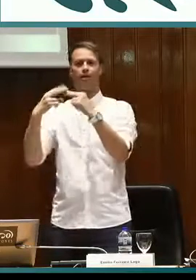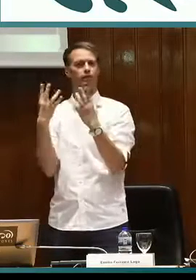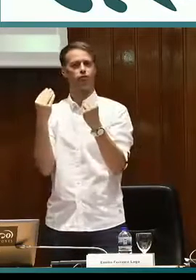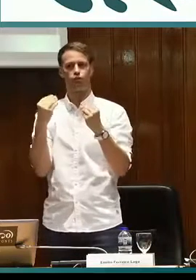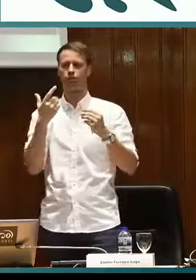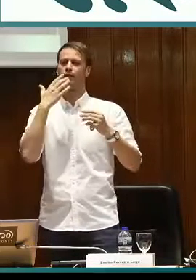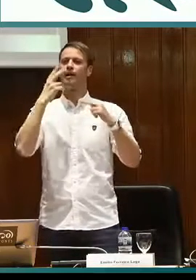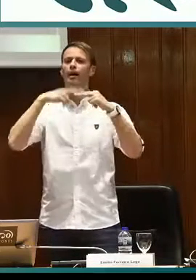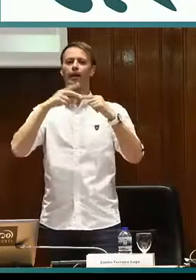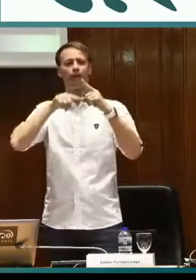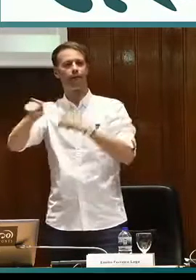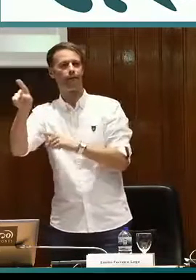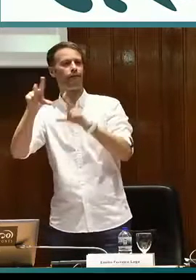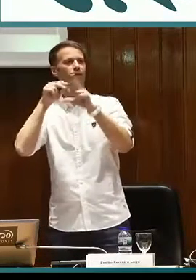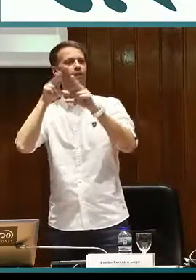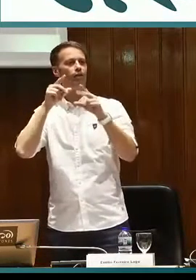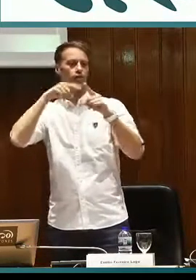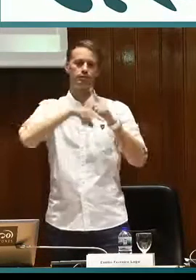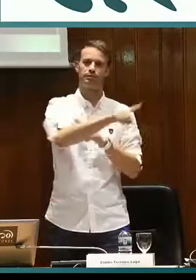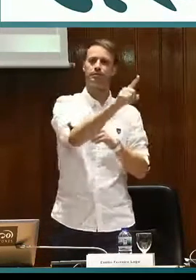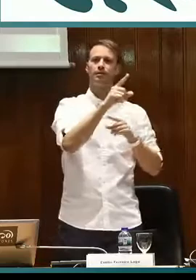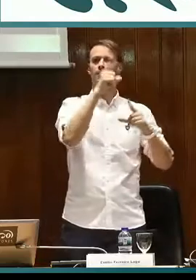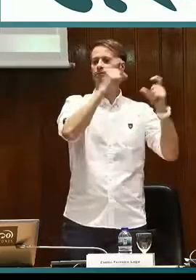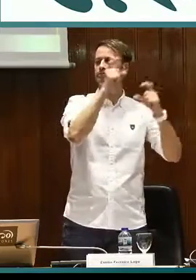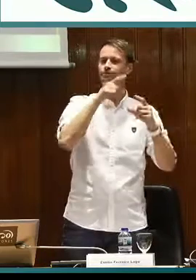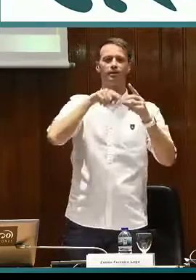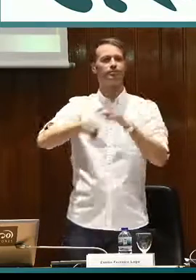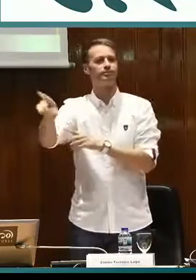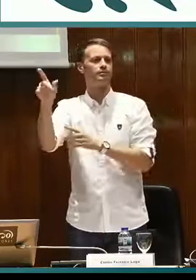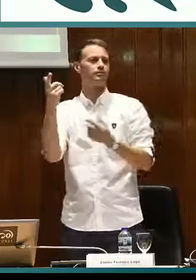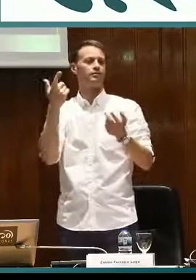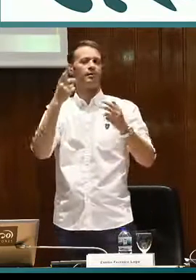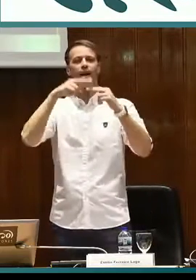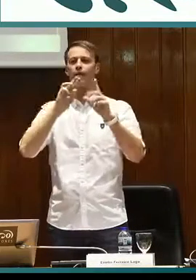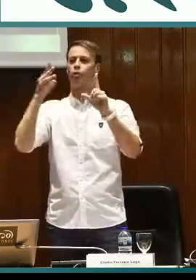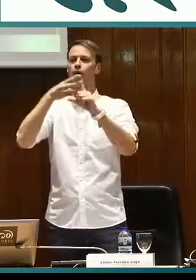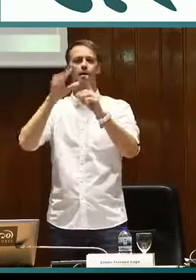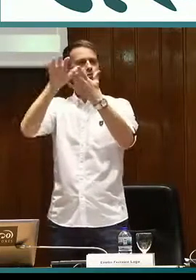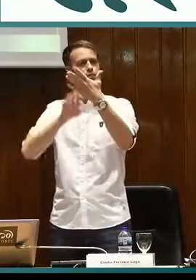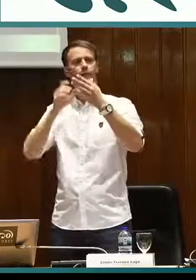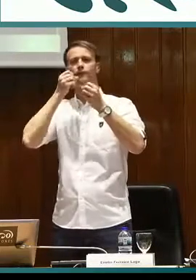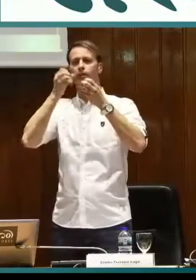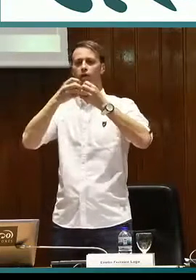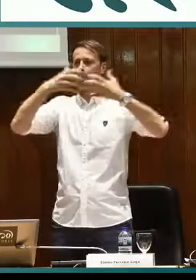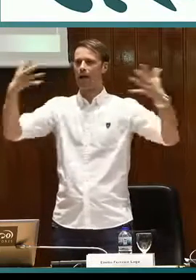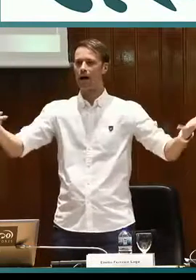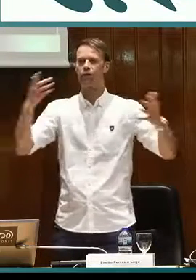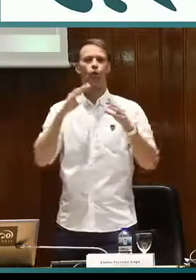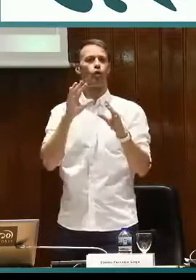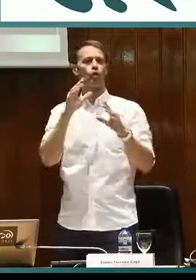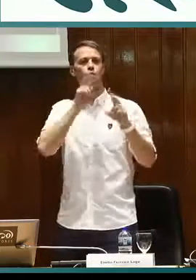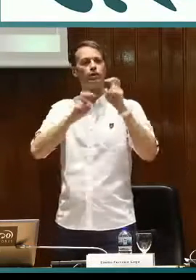sencilla y concisa. Hay muchos enlaces, por ejemplo, para que vean vídeos o fotografías de lo que significa todo.